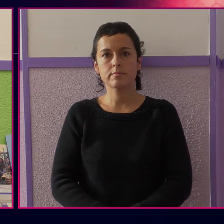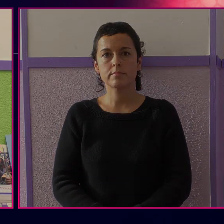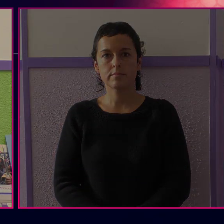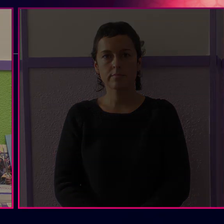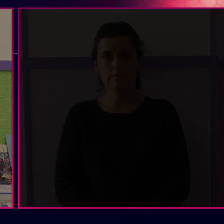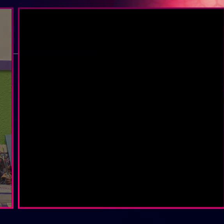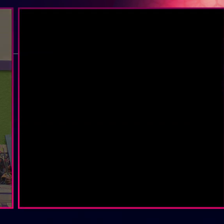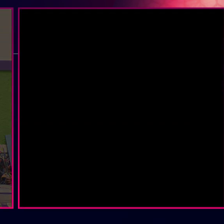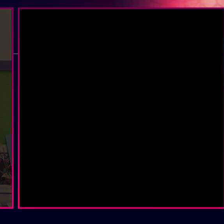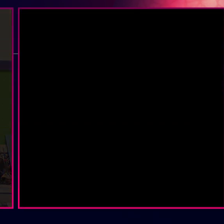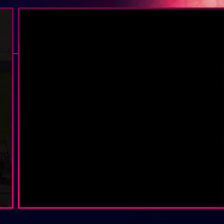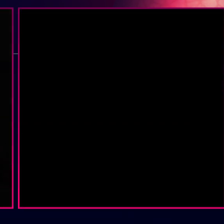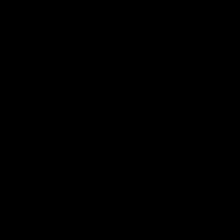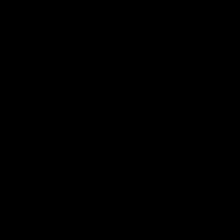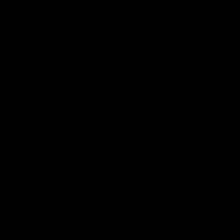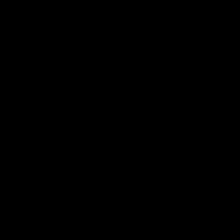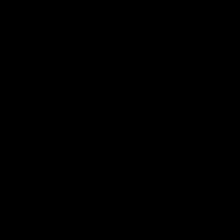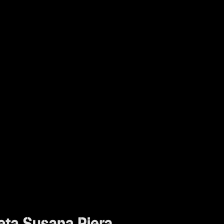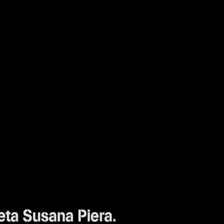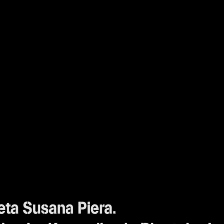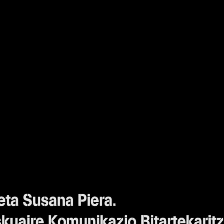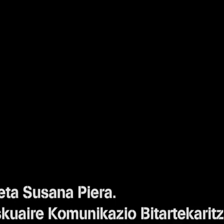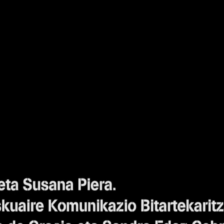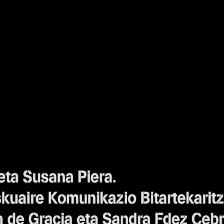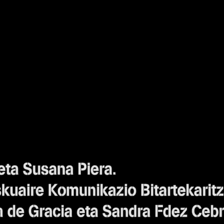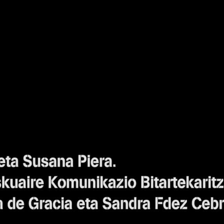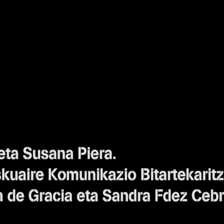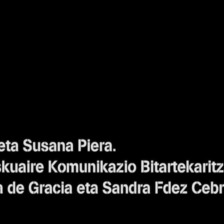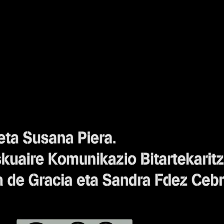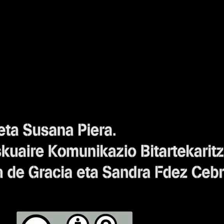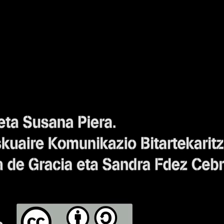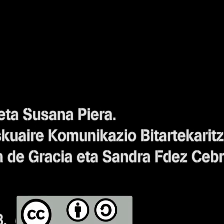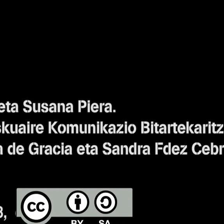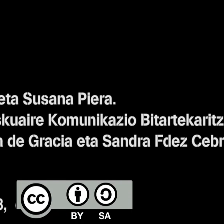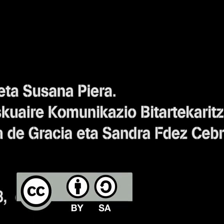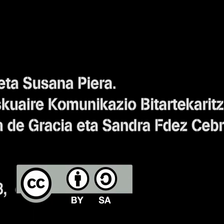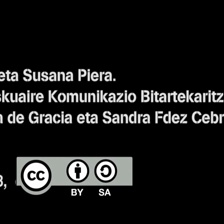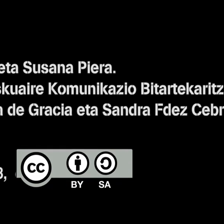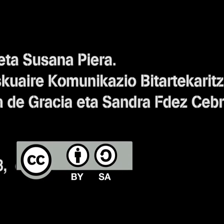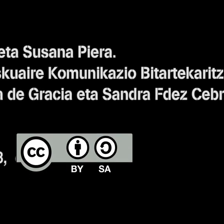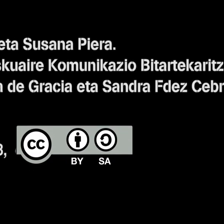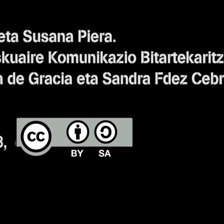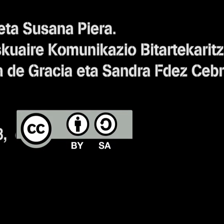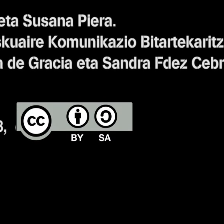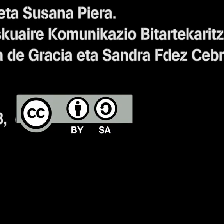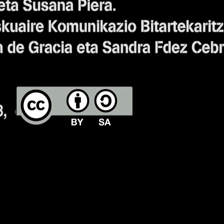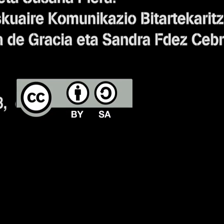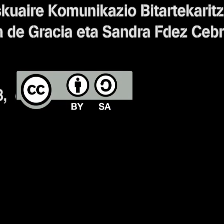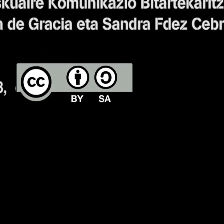Horregatik, guztiagatik, guztiagatik.